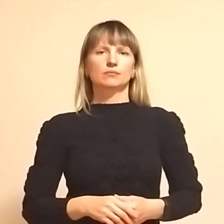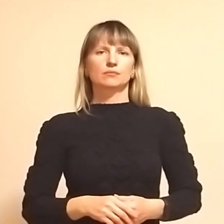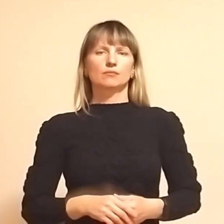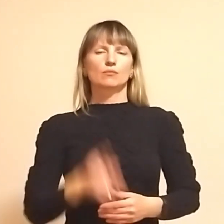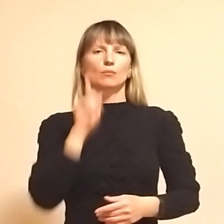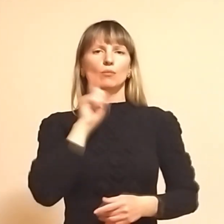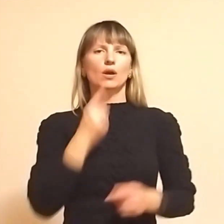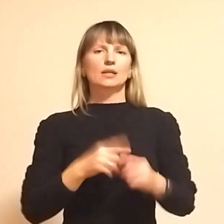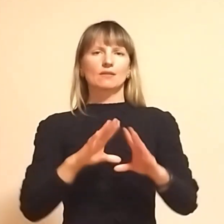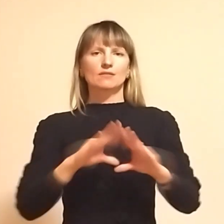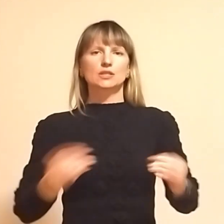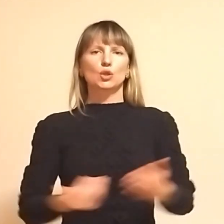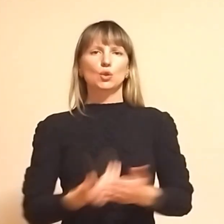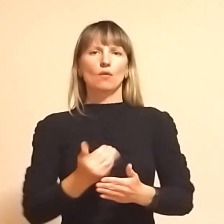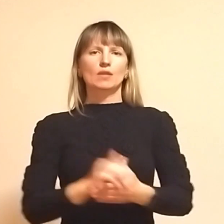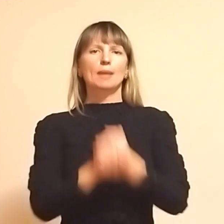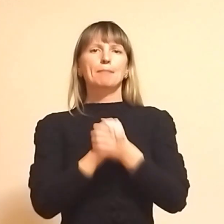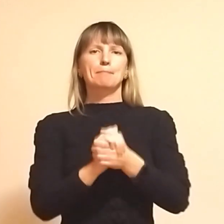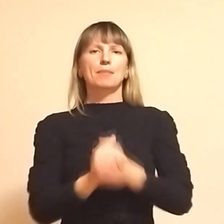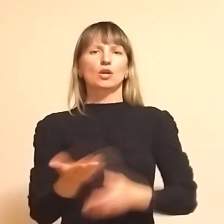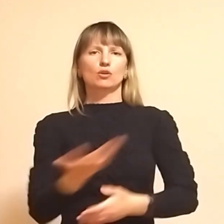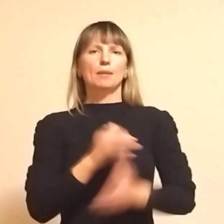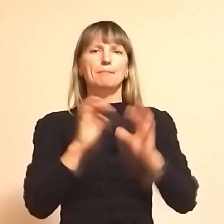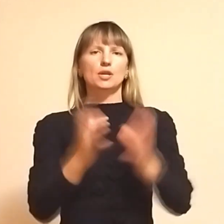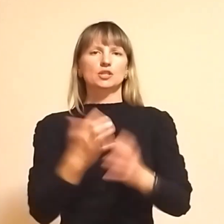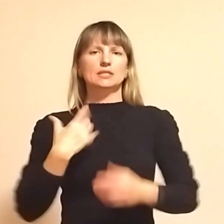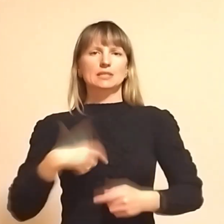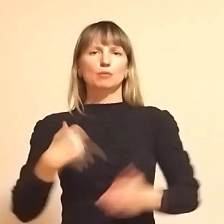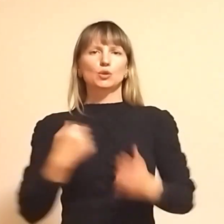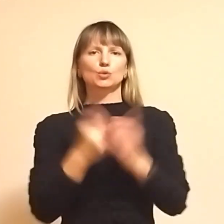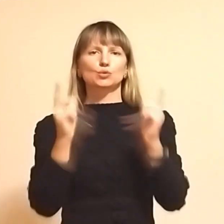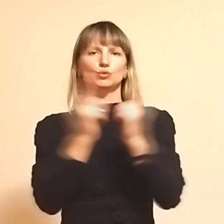І поки це всі новини. Миру нам, бережіть себе та до зустрічі.